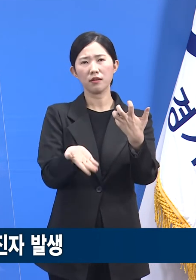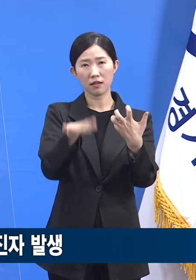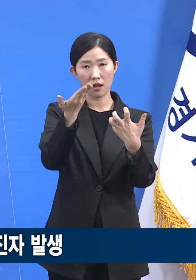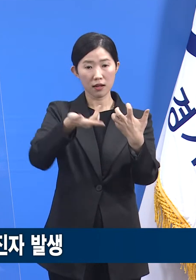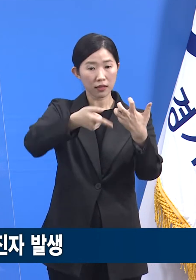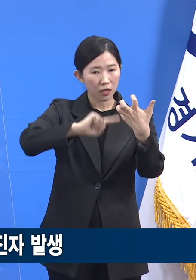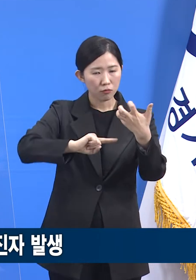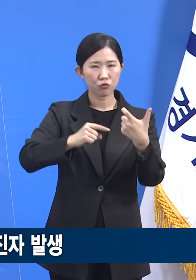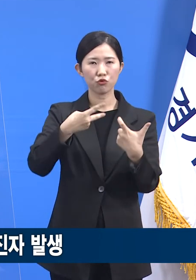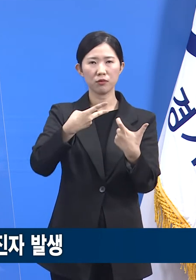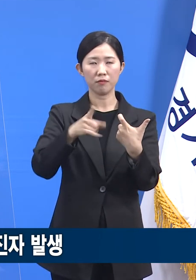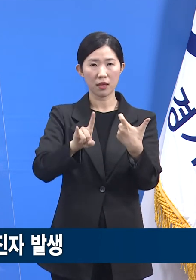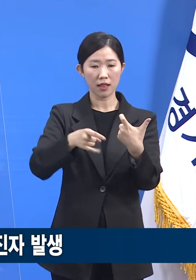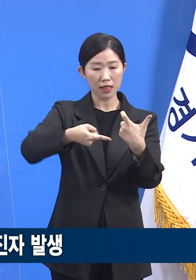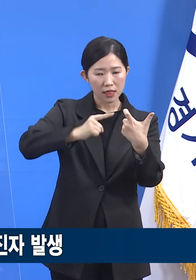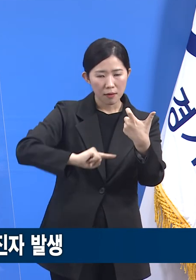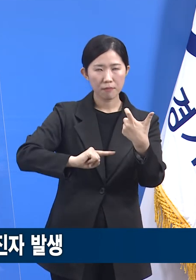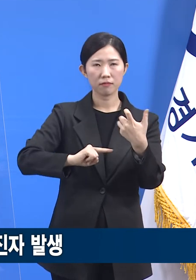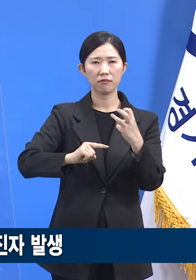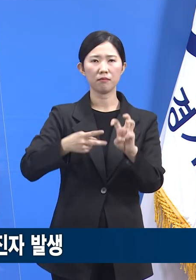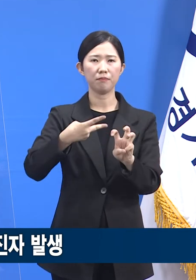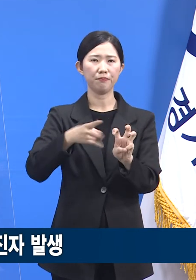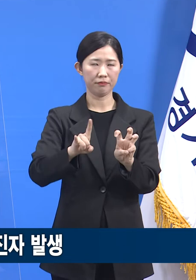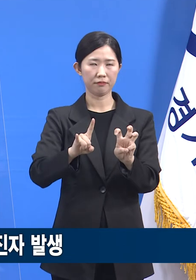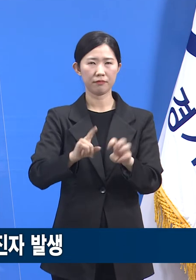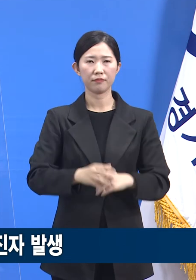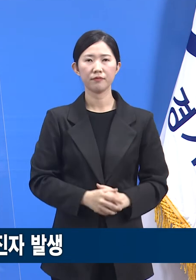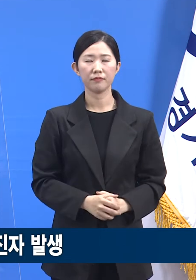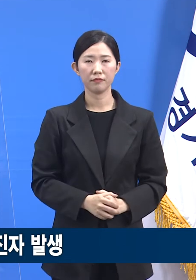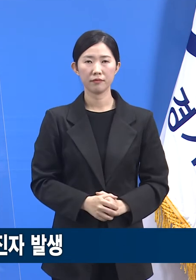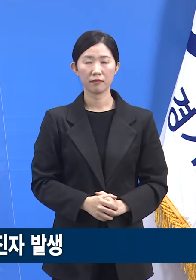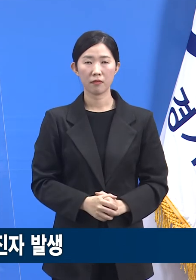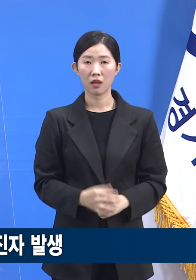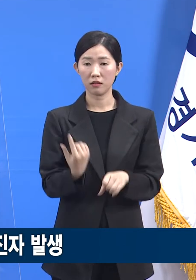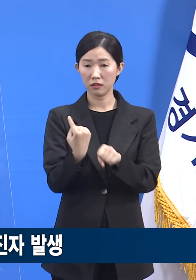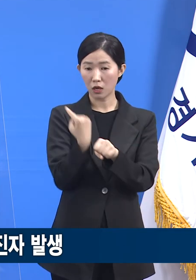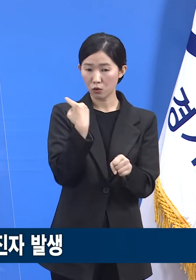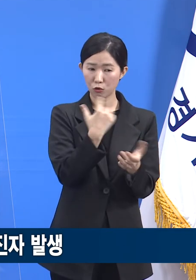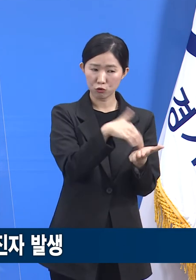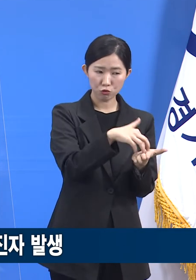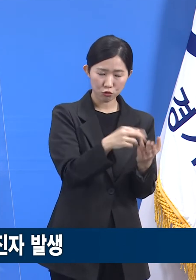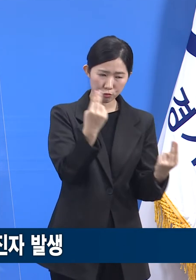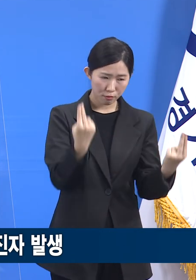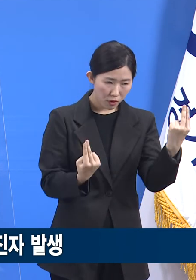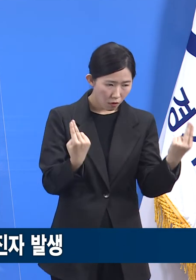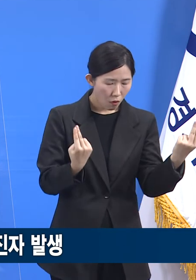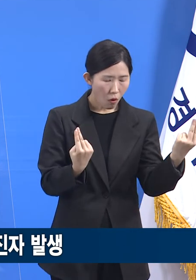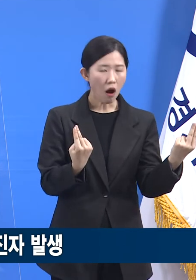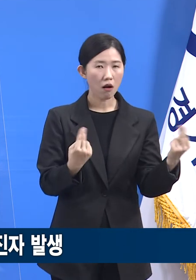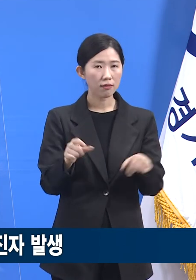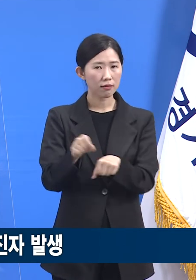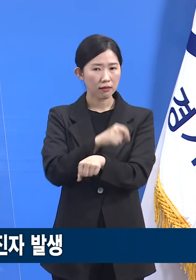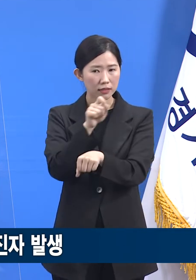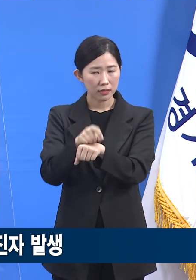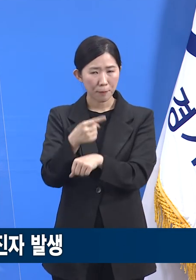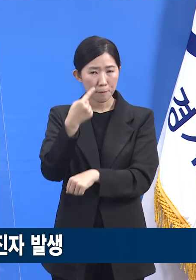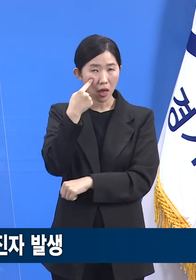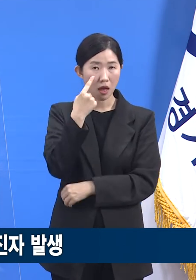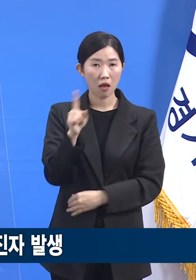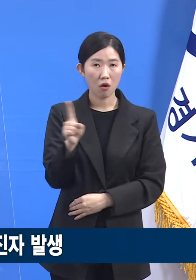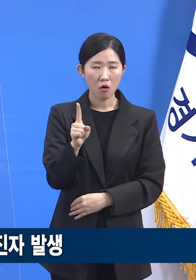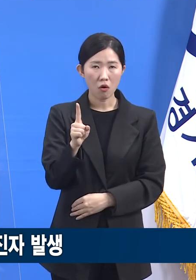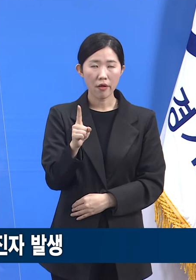60대 그리고 30대 순이었습니다. 작년 통계와 비교할 때 가장 뚜렷한 특징은 전